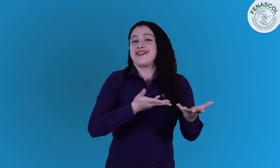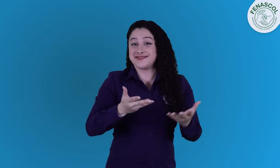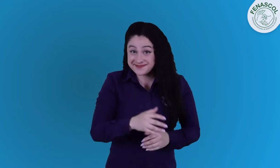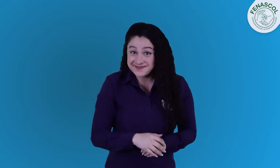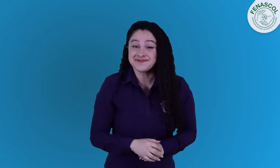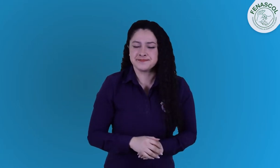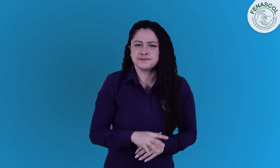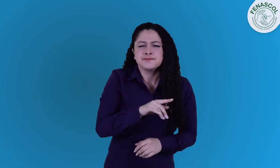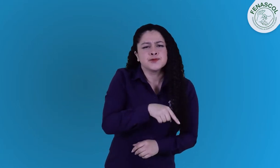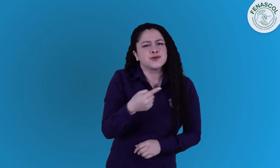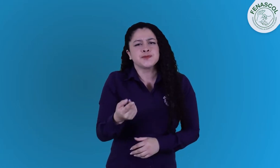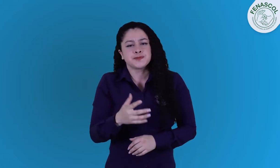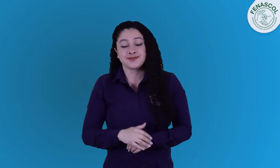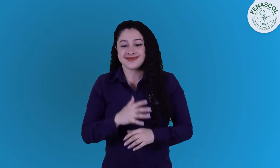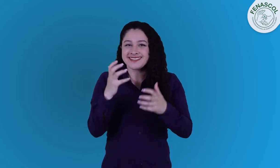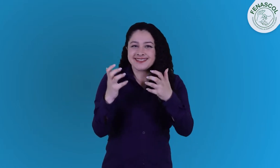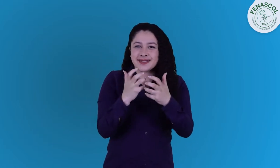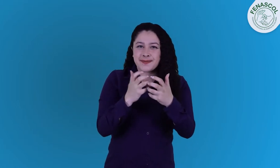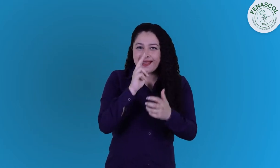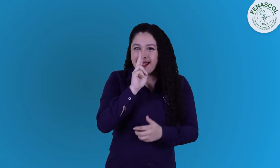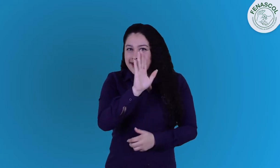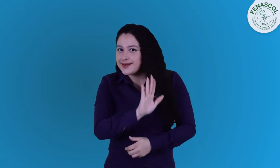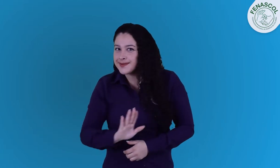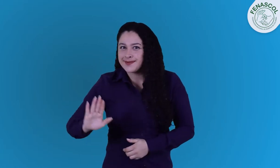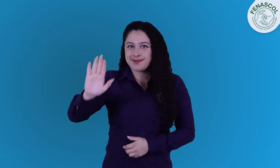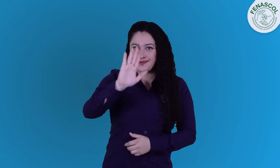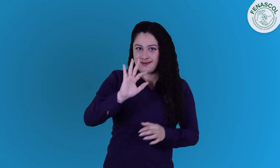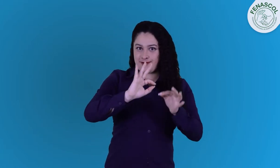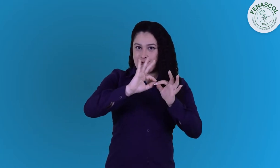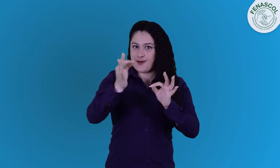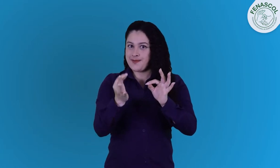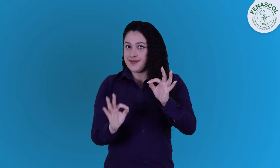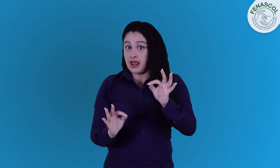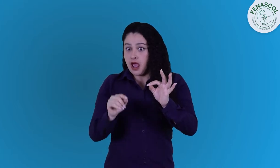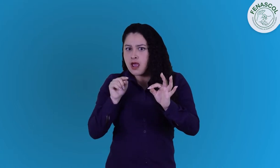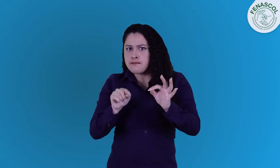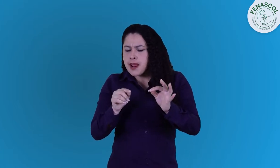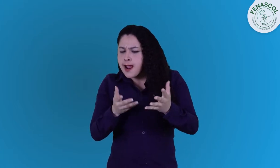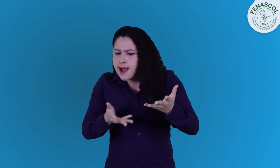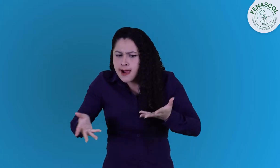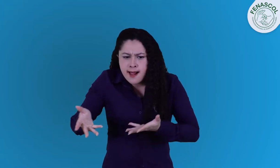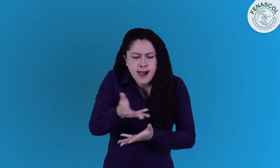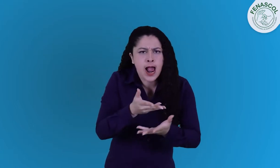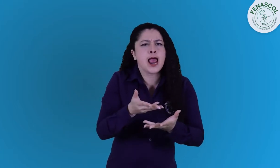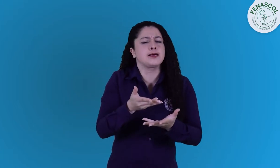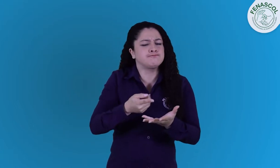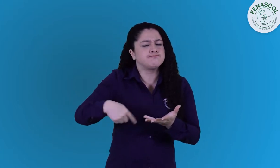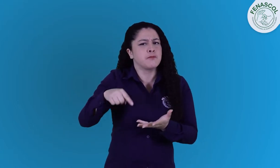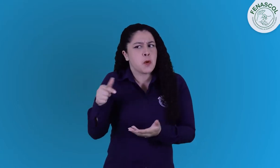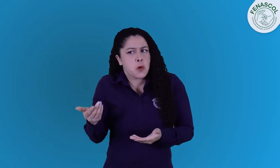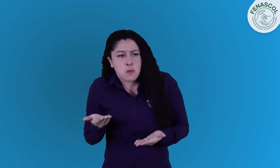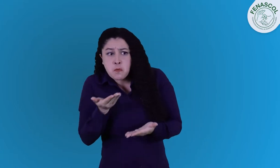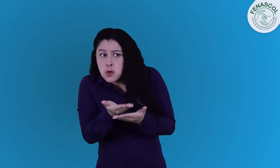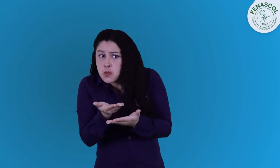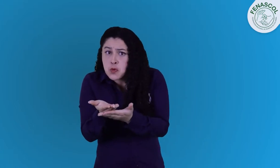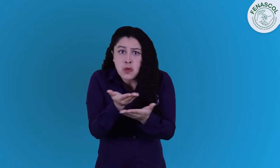Además, se aprueba la propuesta de modificación con prórroga para adecuar el Sistema Nacional